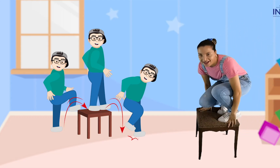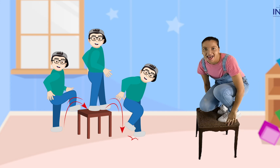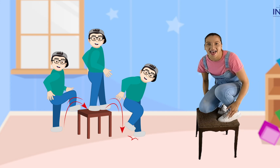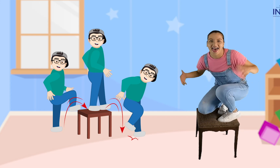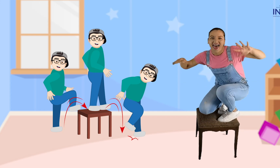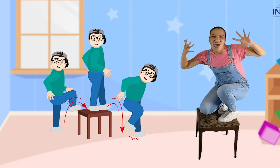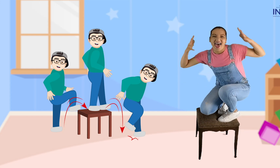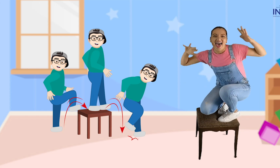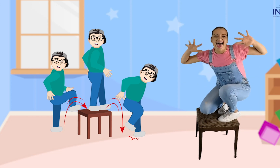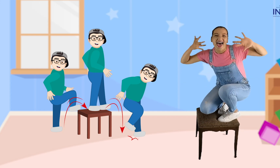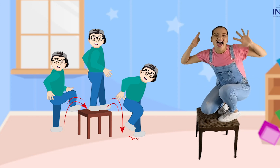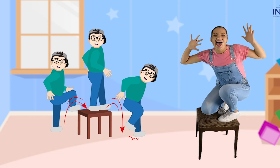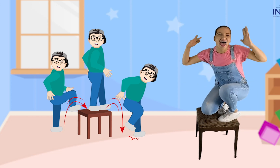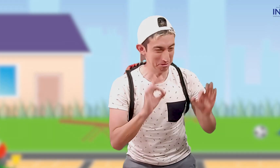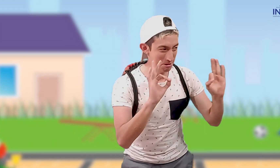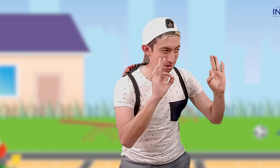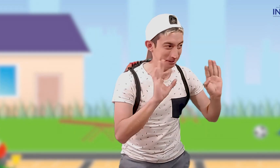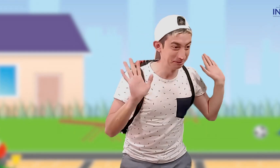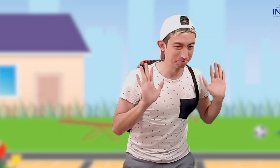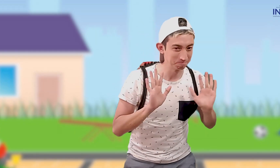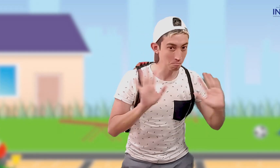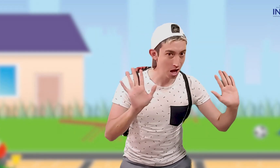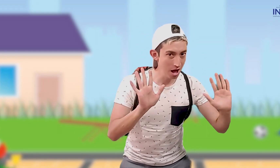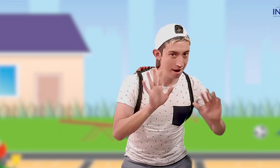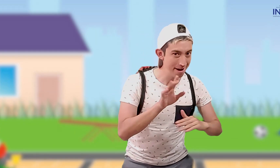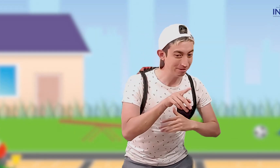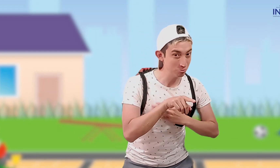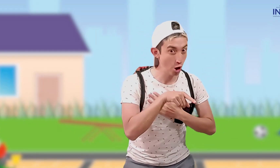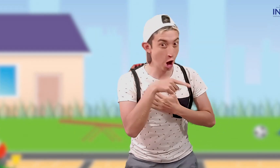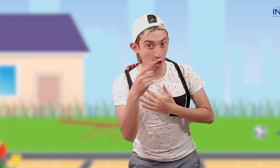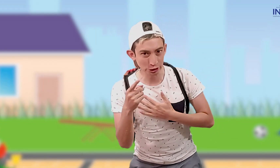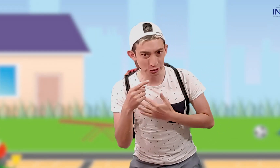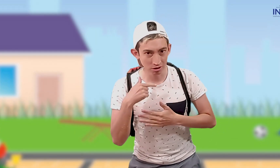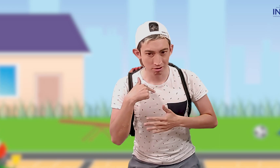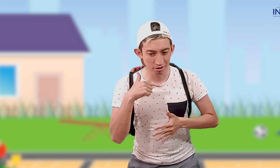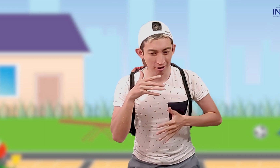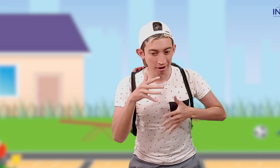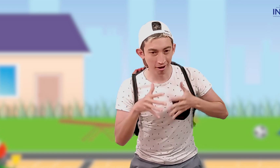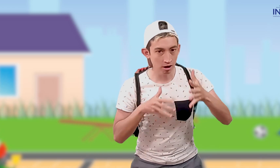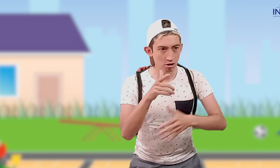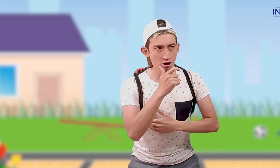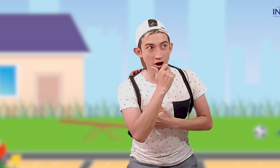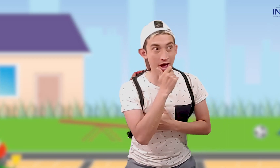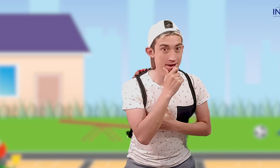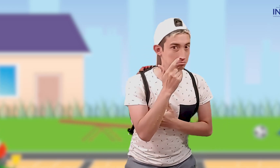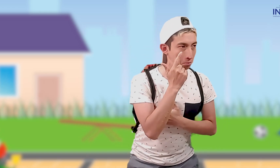¡Sí! ¡Muy bien! ¡Muy ¡Perfecto! ¡Muy bien! ¡Listo! Ahora voy a hacer otra seña. ¡Atentos a la